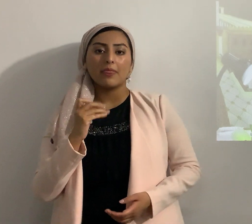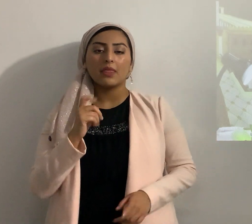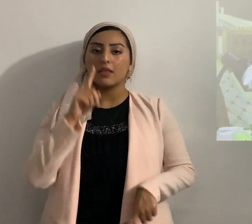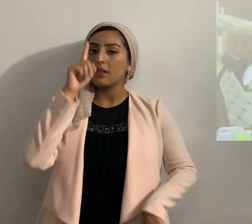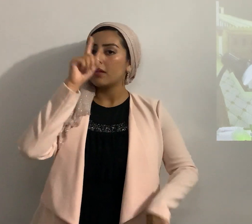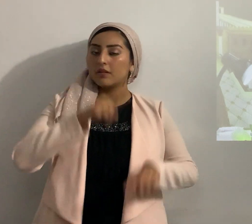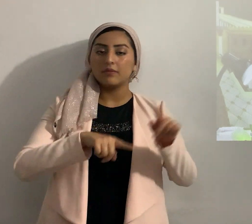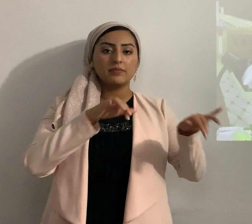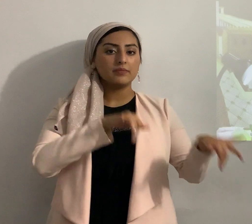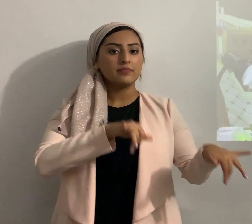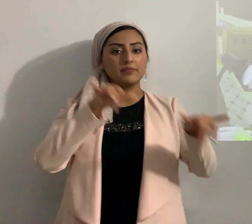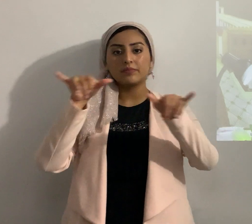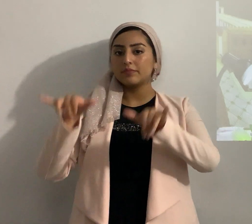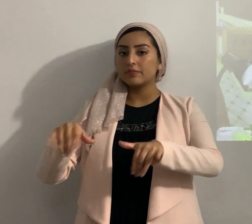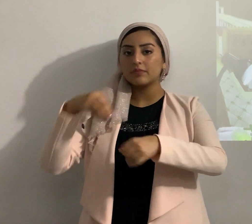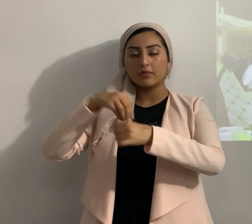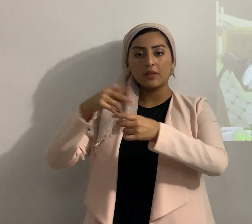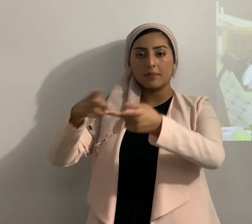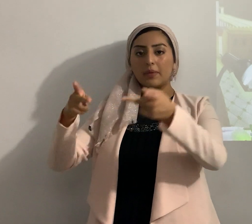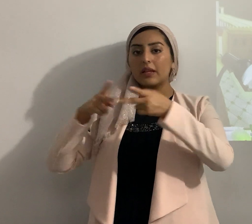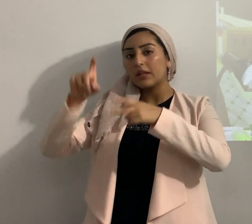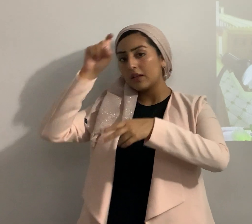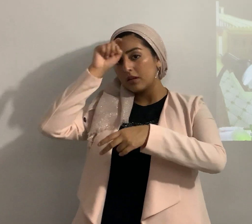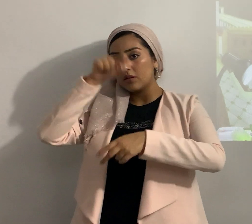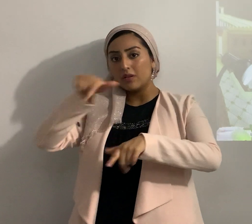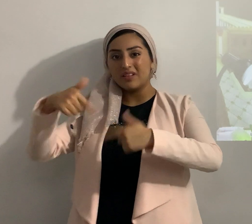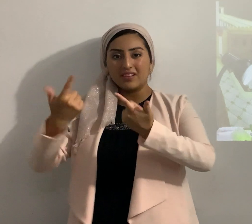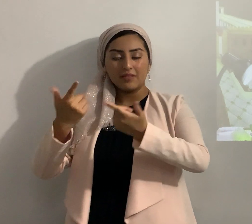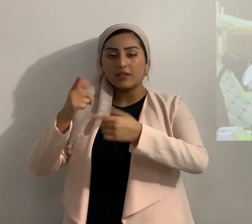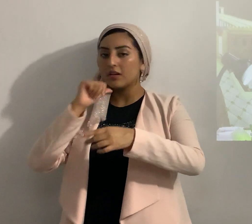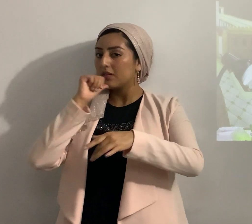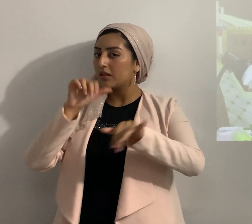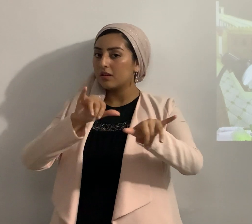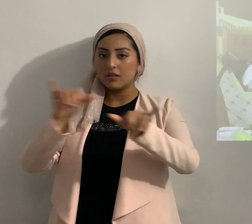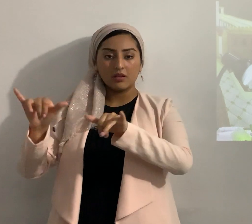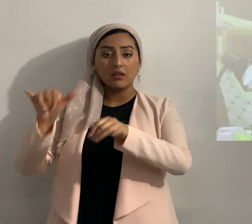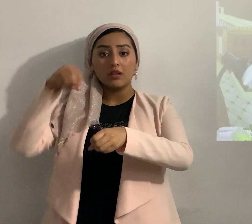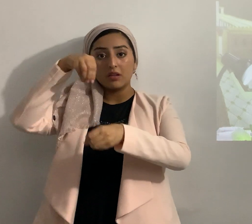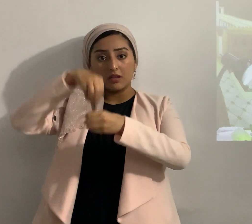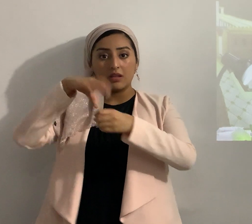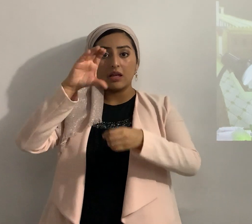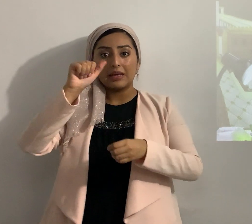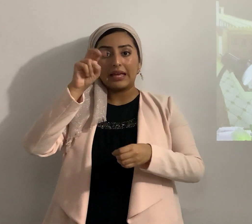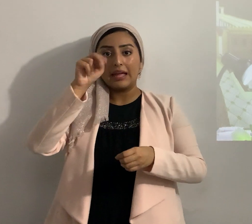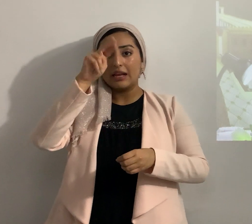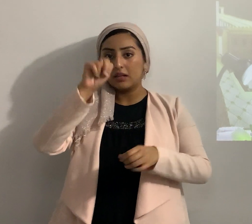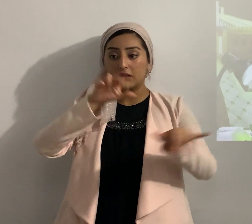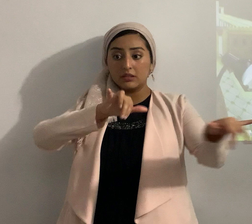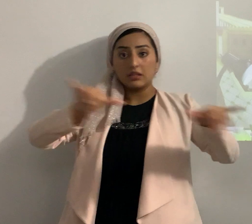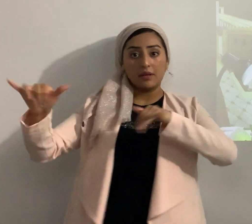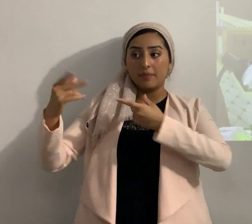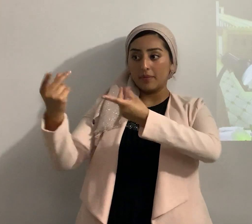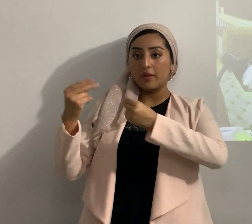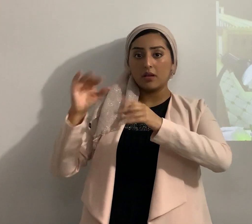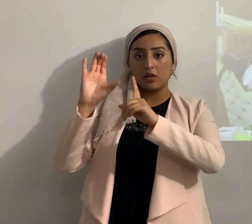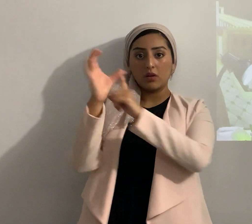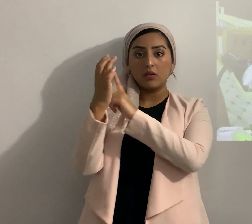como hacen en la tierra de Jito en la cual moráis ni haréis como hacen en la tierra de Canán la cual